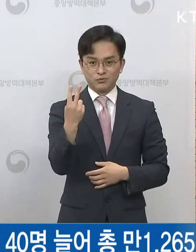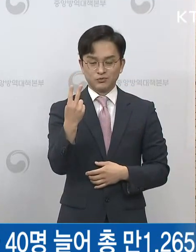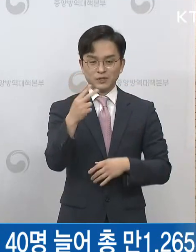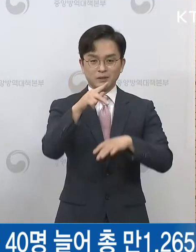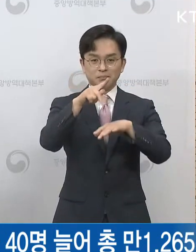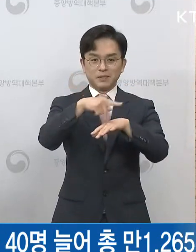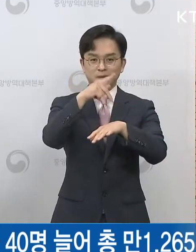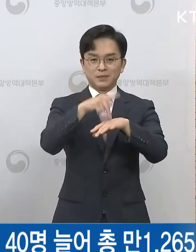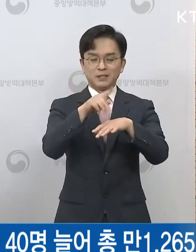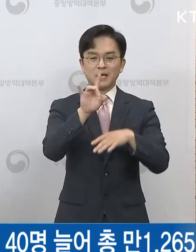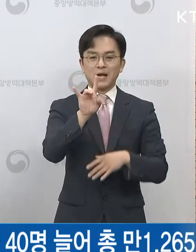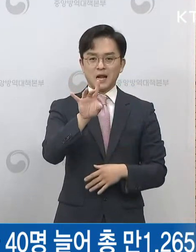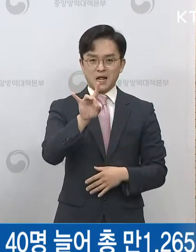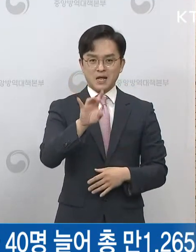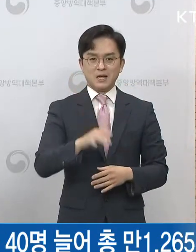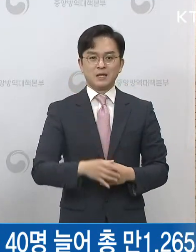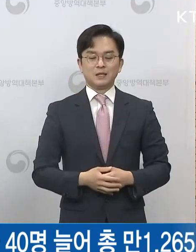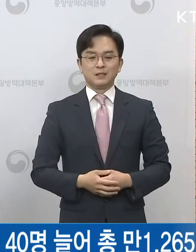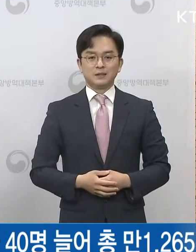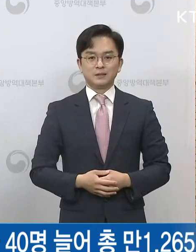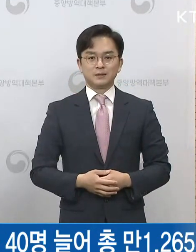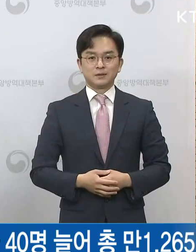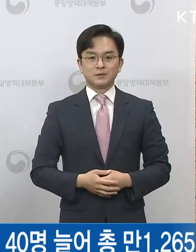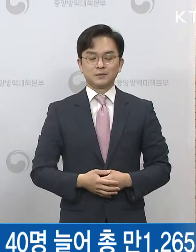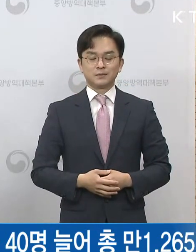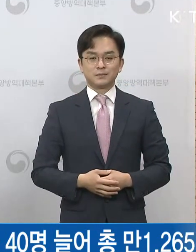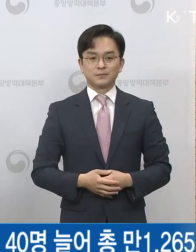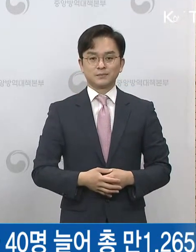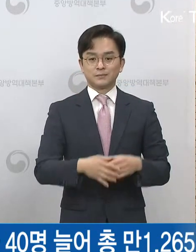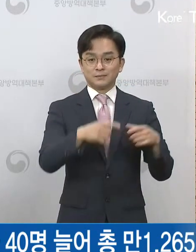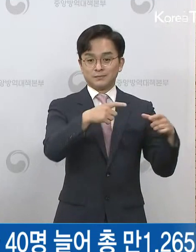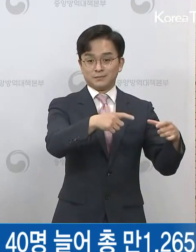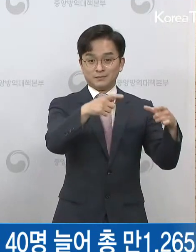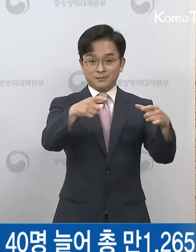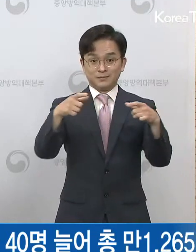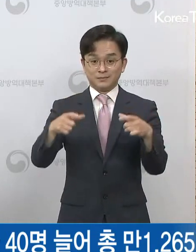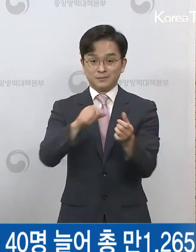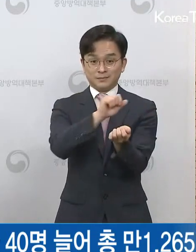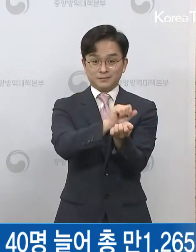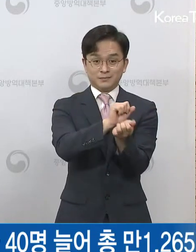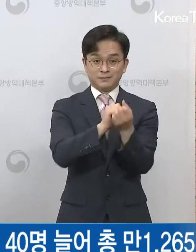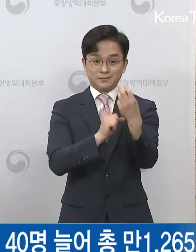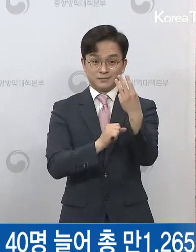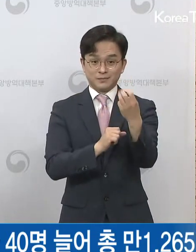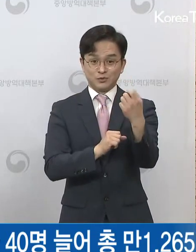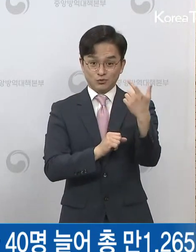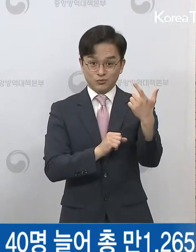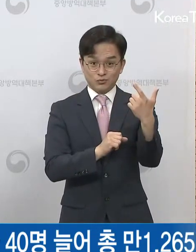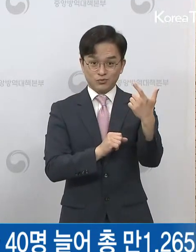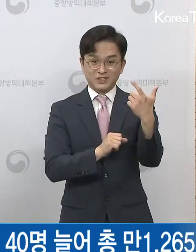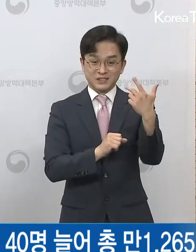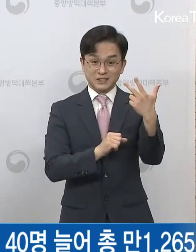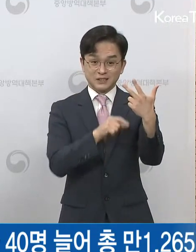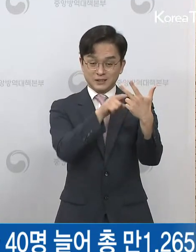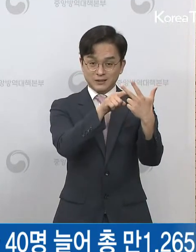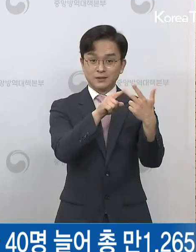필리핀이 1명이었습니다. 지역사회 발생 사례에 대해서 말씀드리겠습니다.